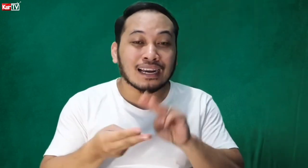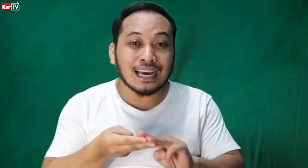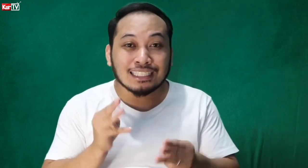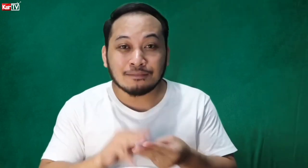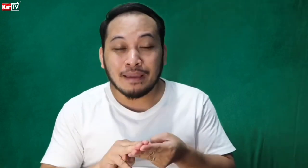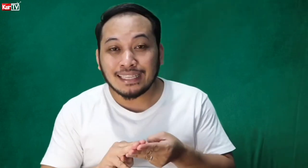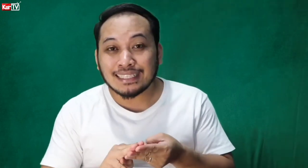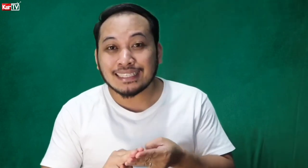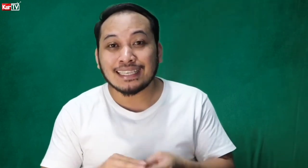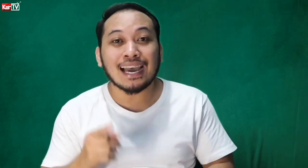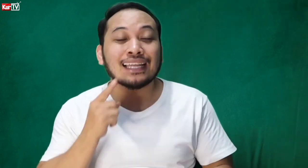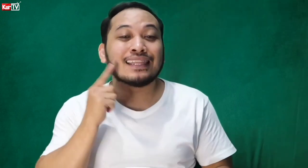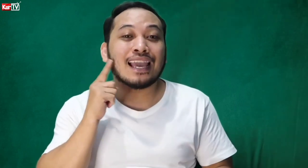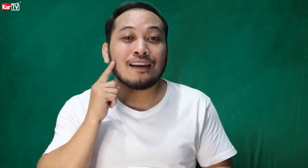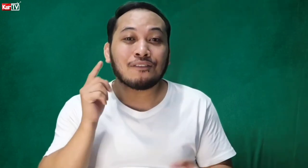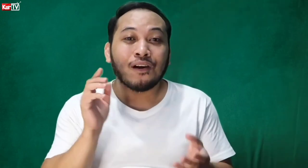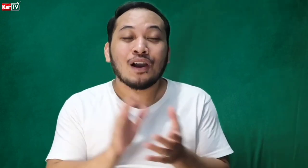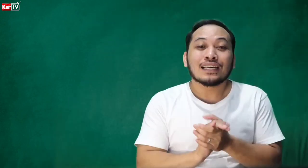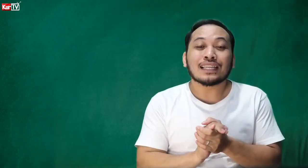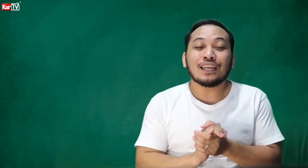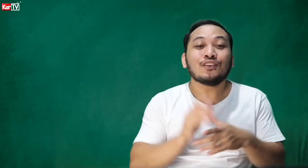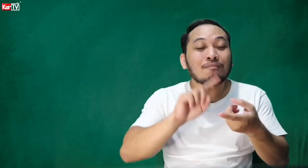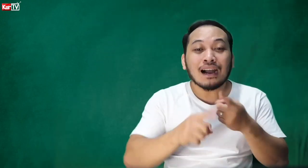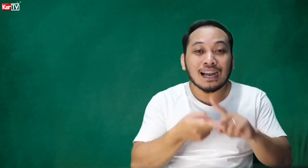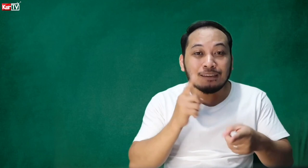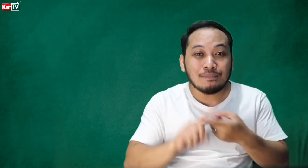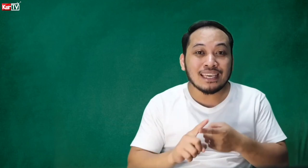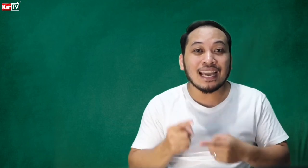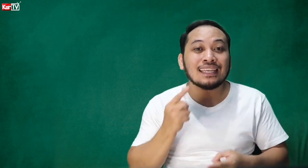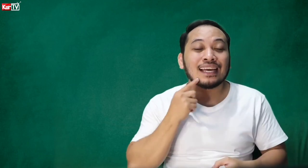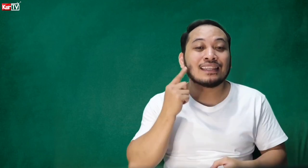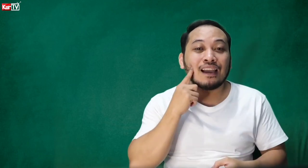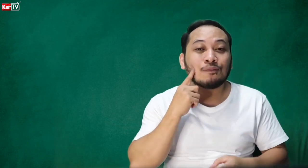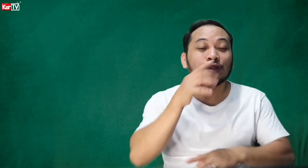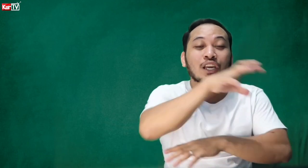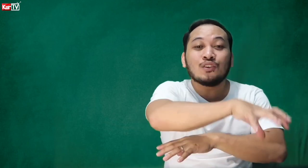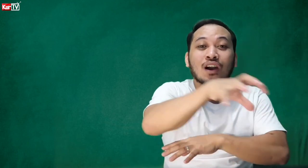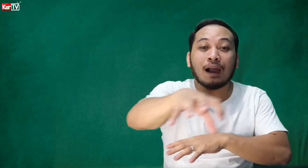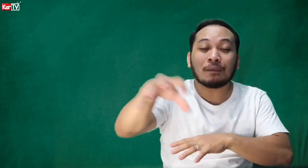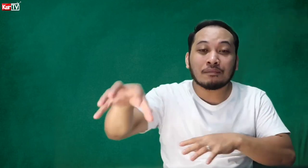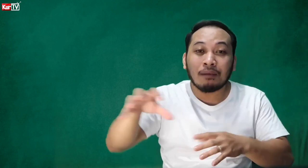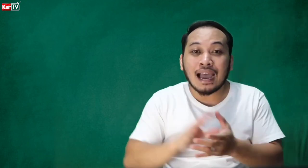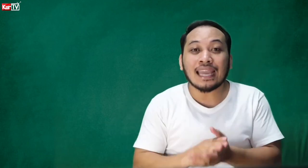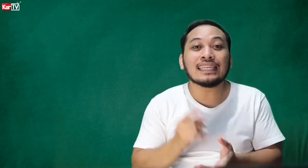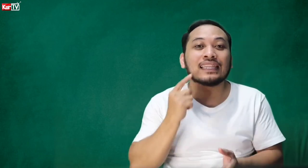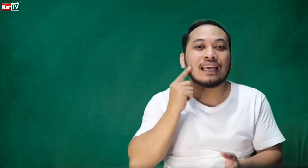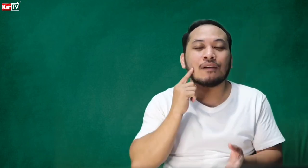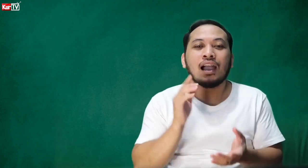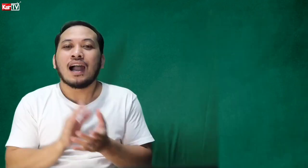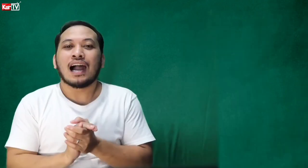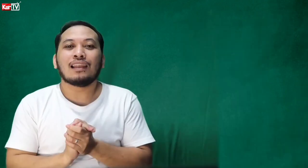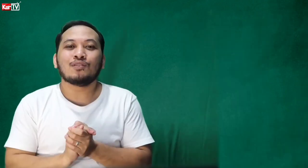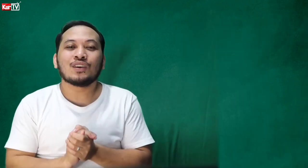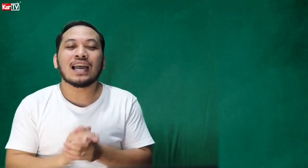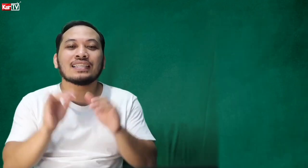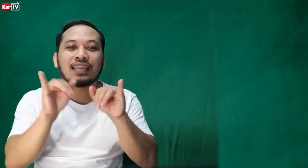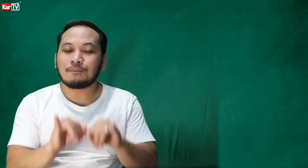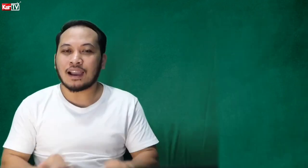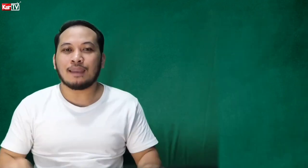classmates na deaf, sa inyong mga kaibigan na deaf, o sa inyong kapitbahay na deaf? Alam nyo guys, napaka